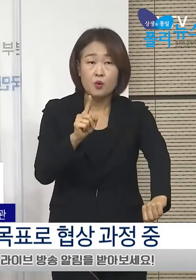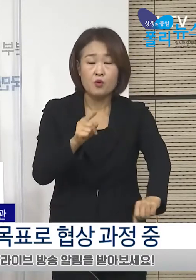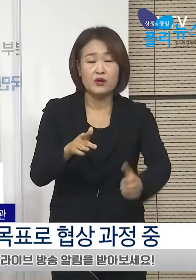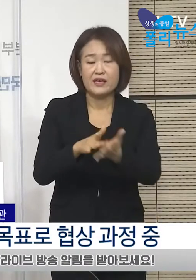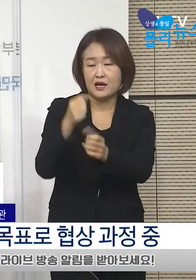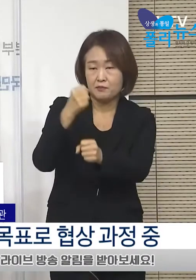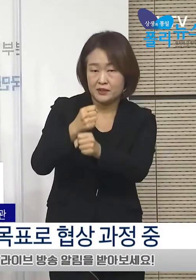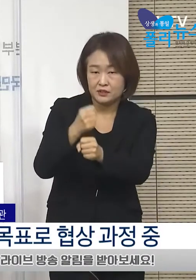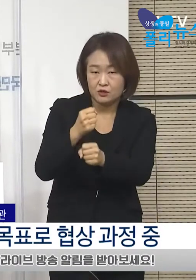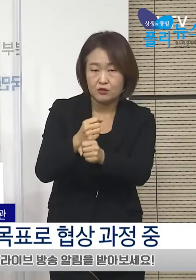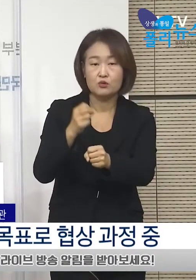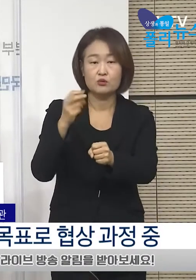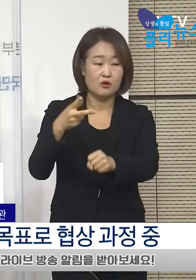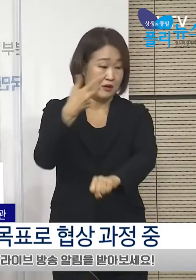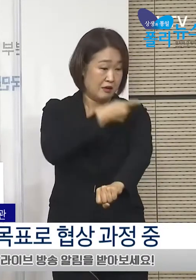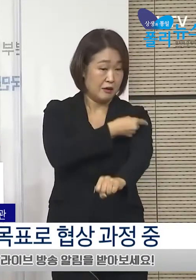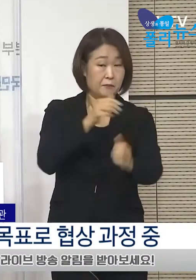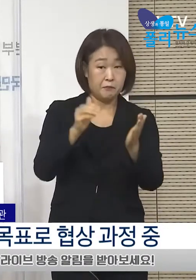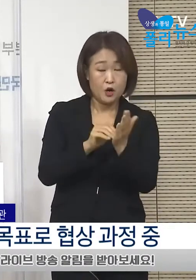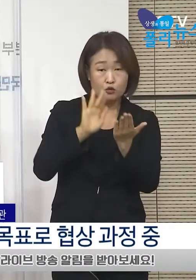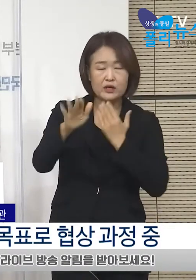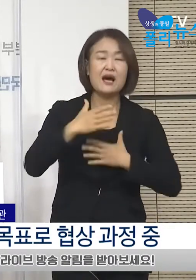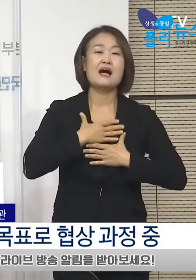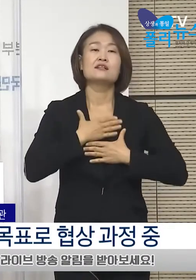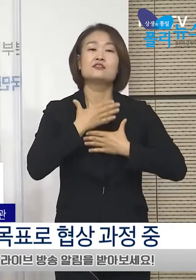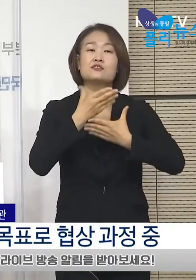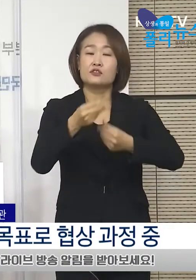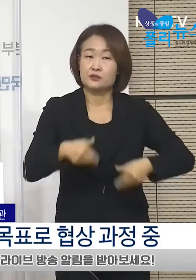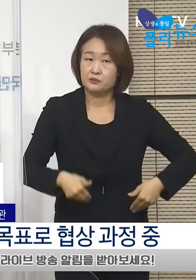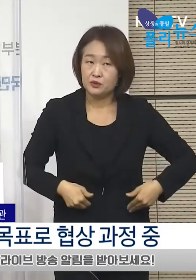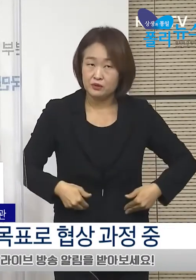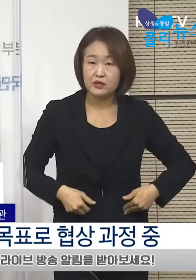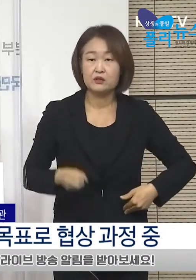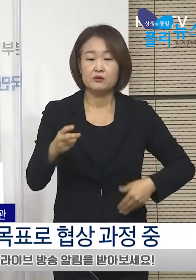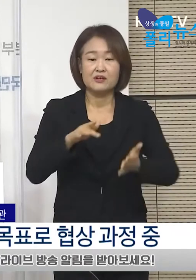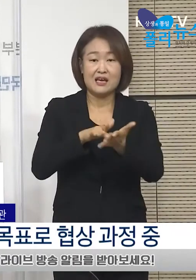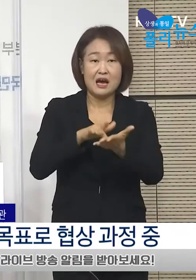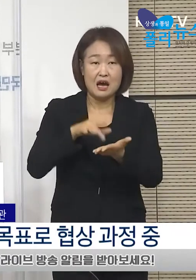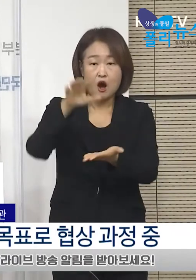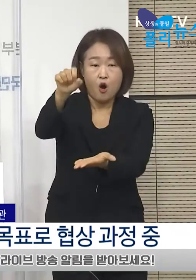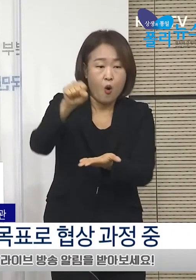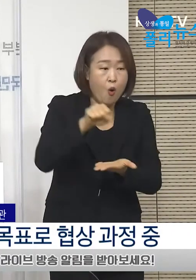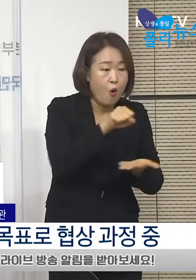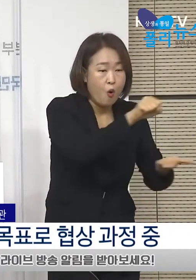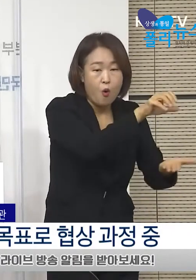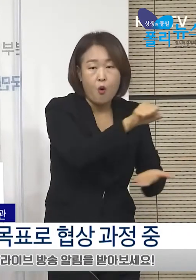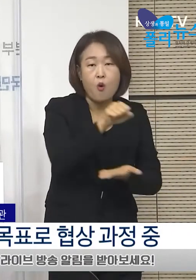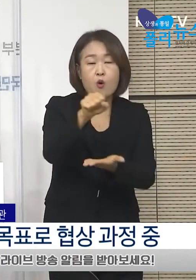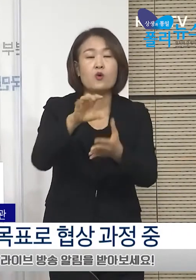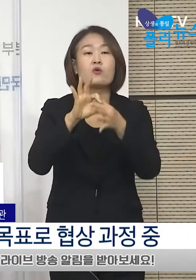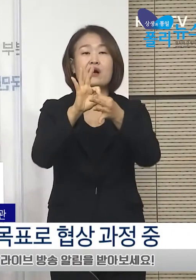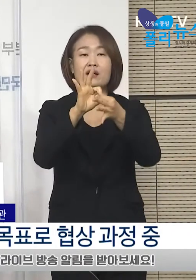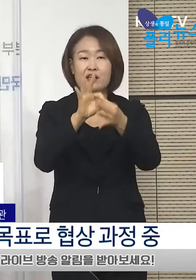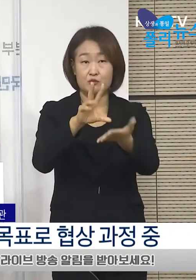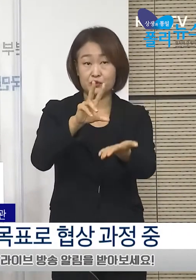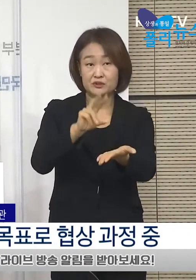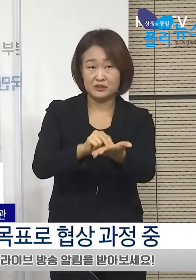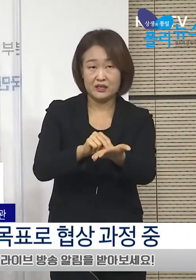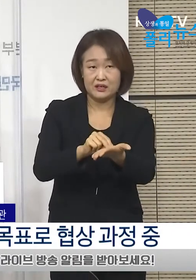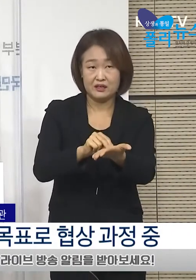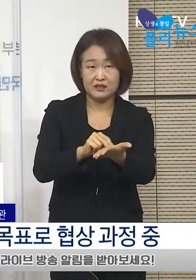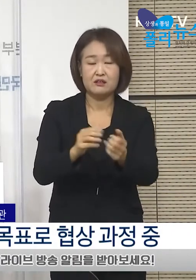안정성 확인을 비롯한 공급 체계 준비 등 여러 과정을 거쳐야 하기에 상당 시간이